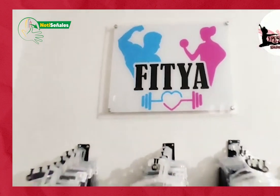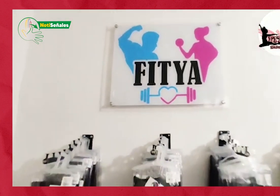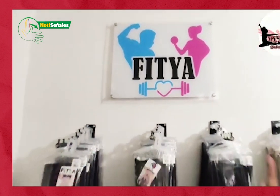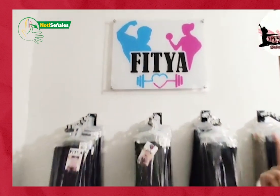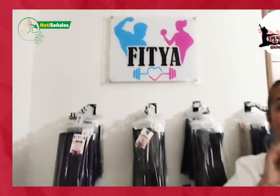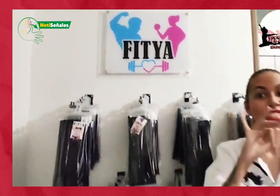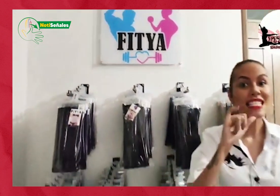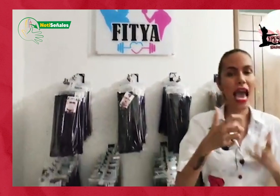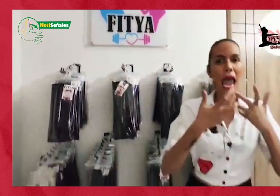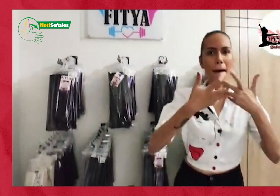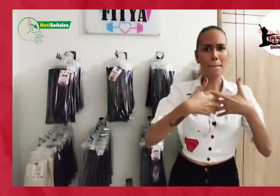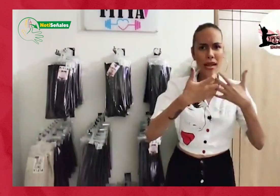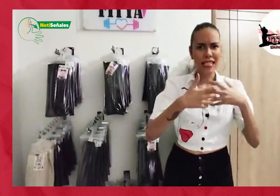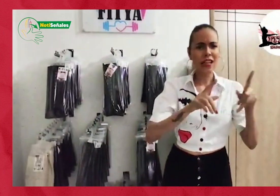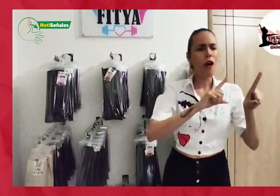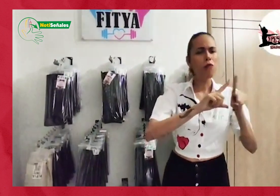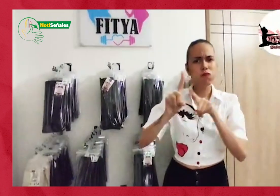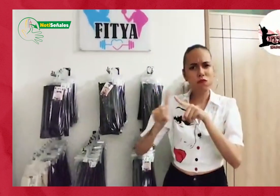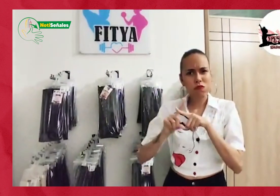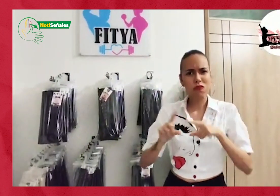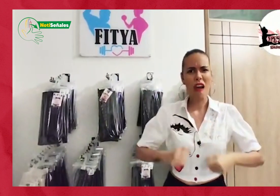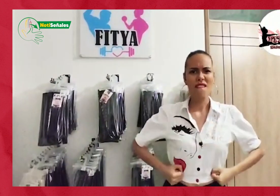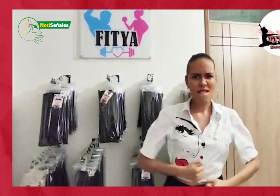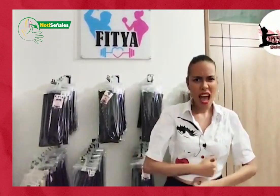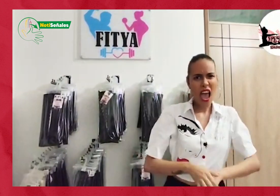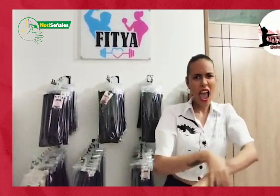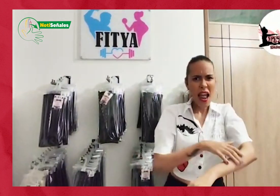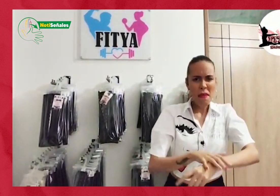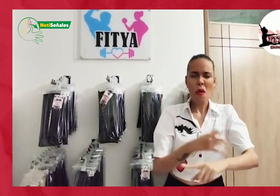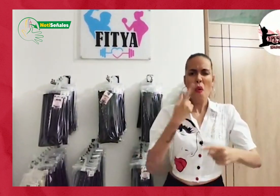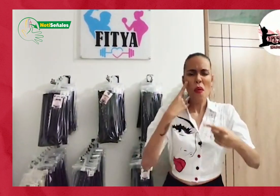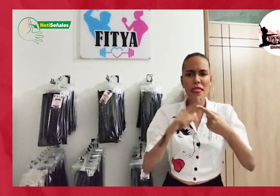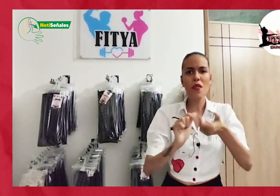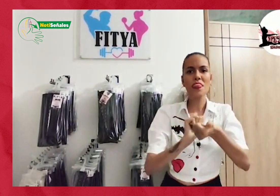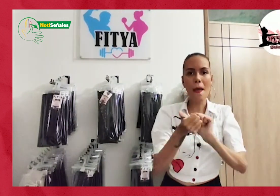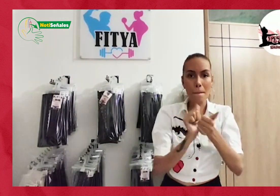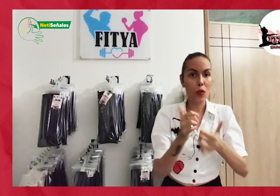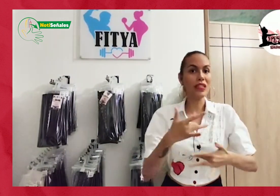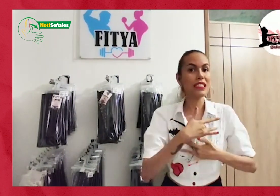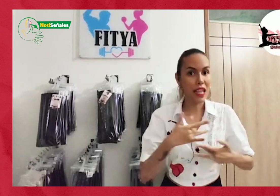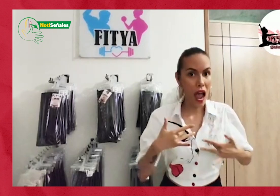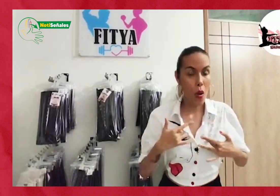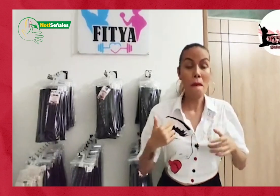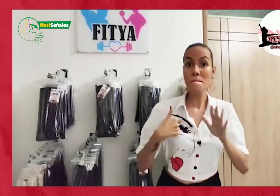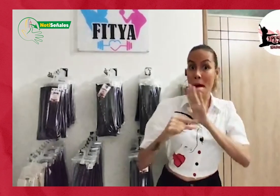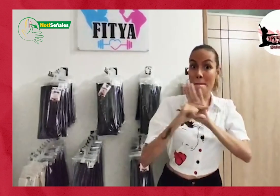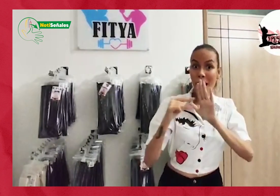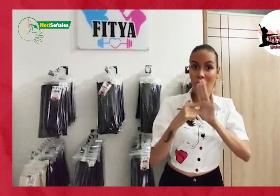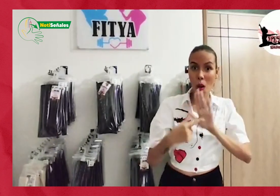Fidya es una empresa de diversos productos deportivos y de salud como fajas y cremas. Ahora